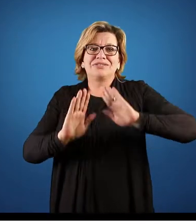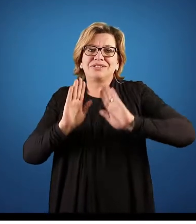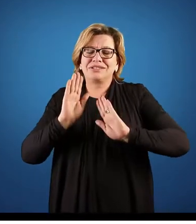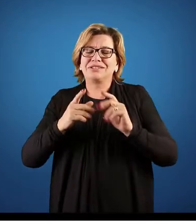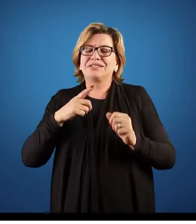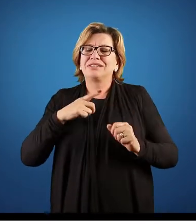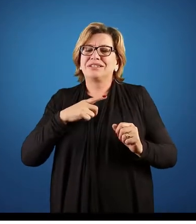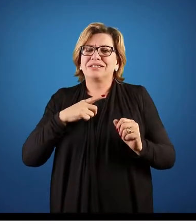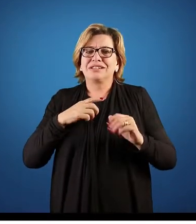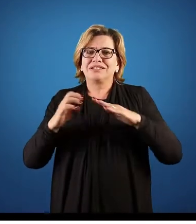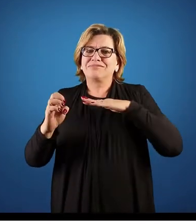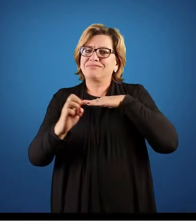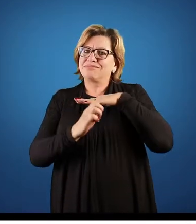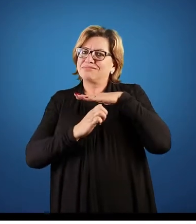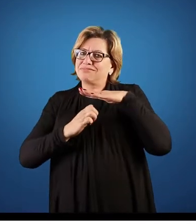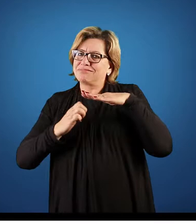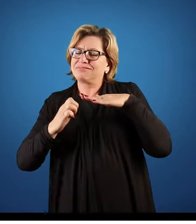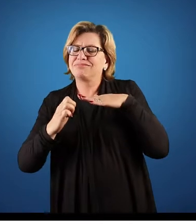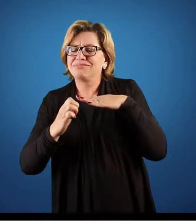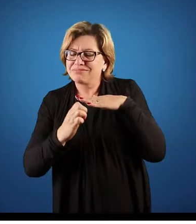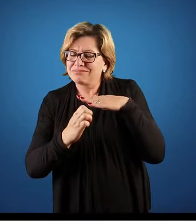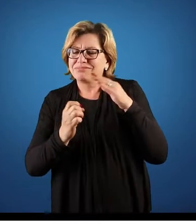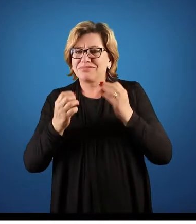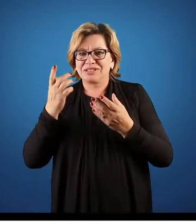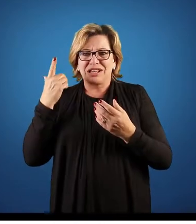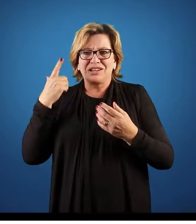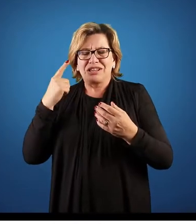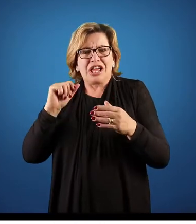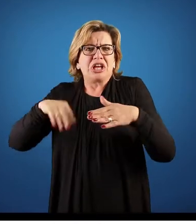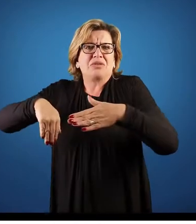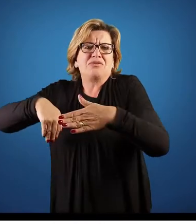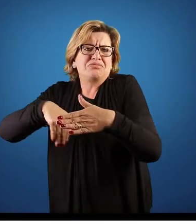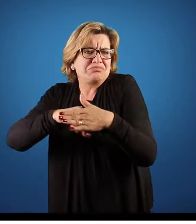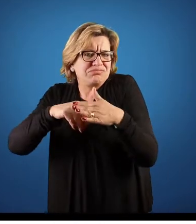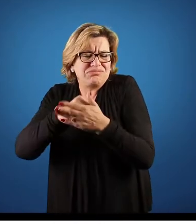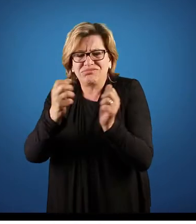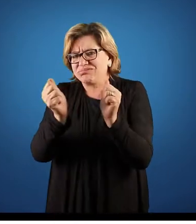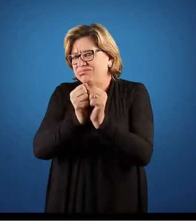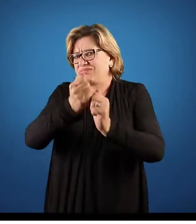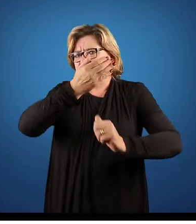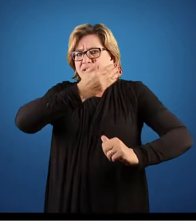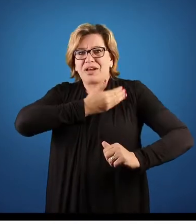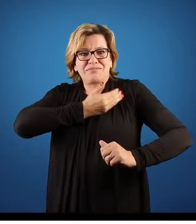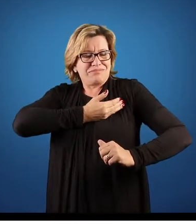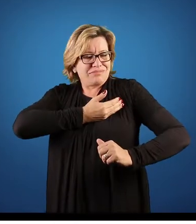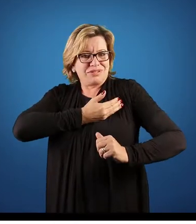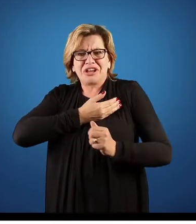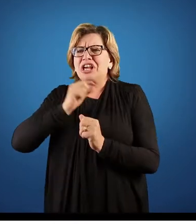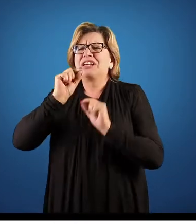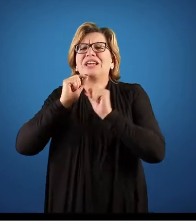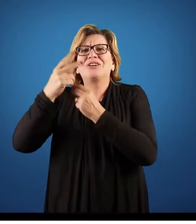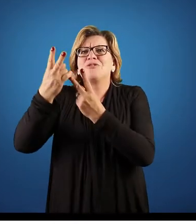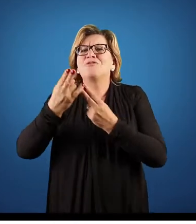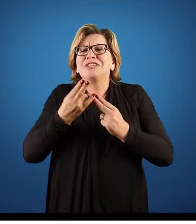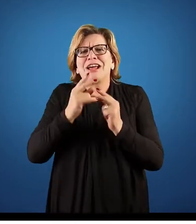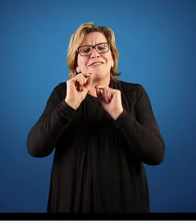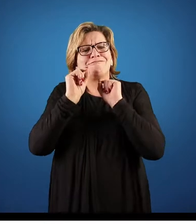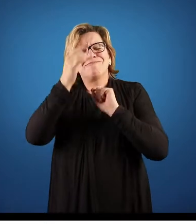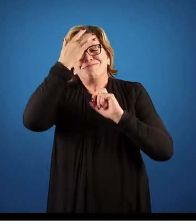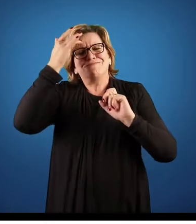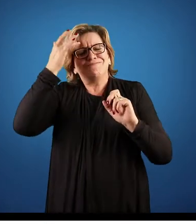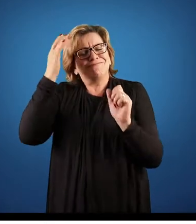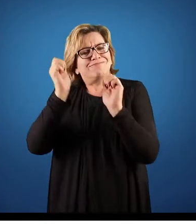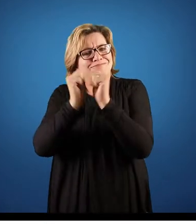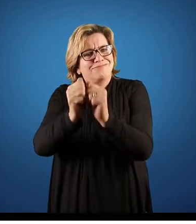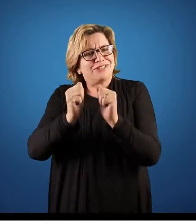organizações que elas funcionam de uma certa forma, o futebol com os amigos, quem que nós vamos convidar, quem vão ser as pessoas que vão estar